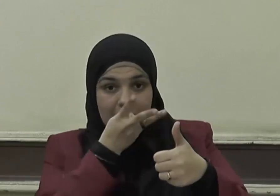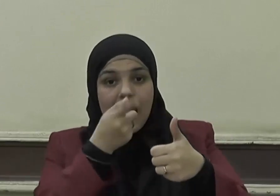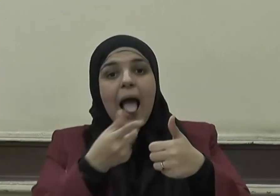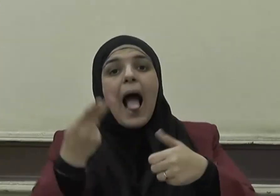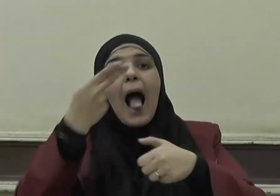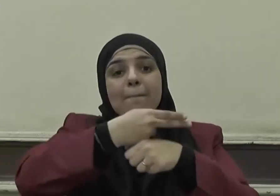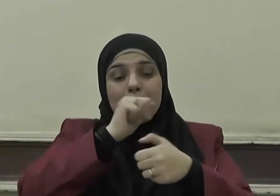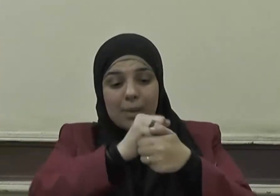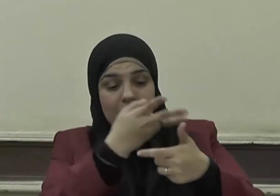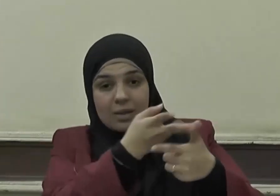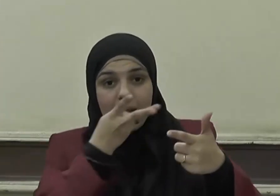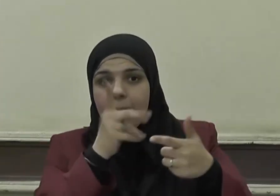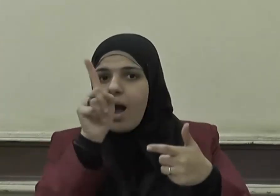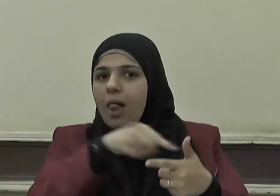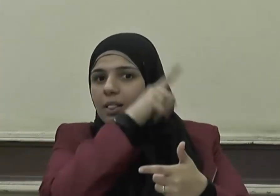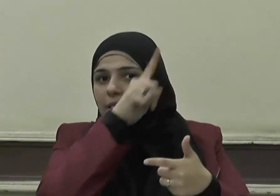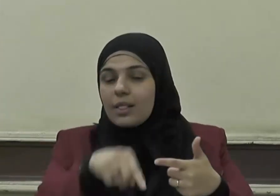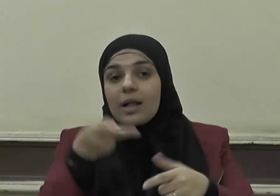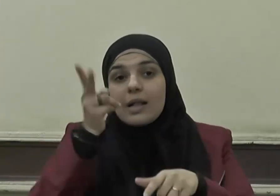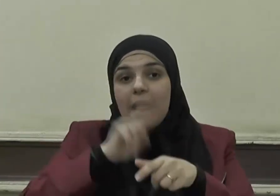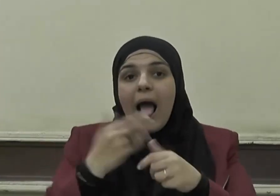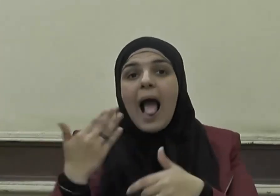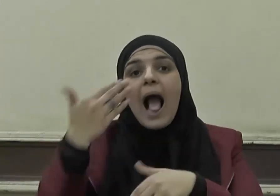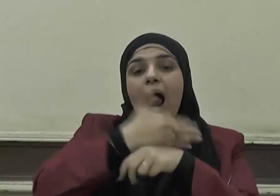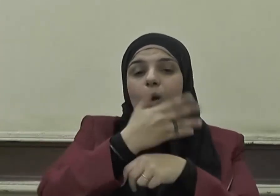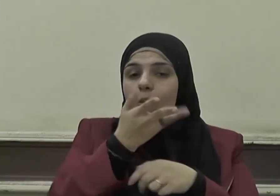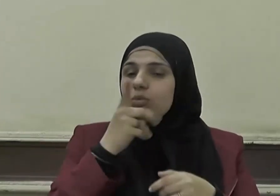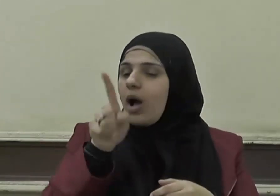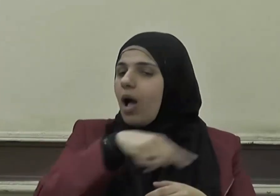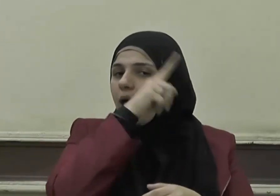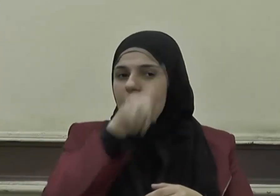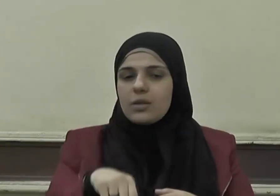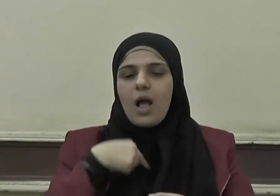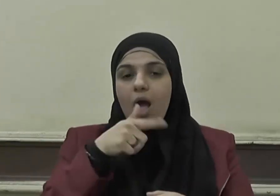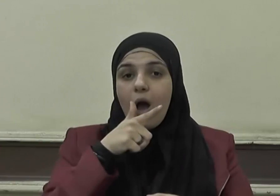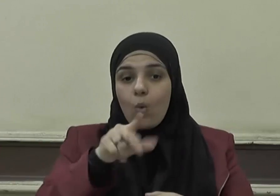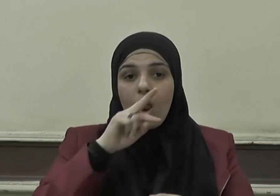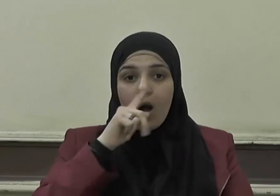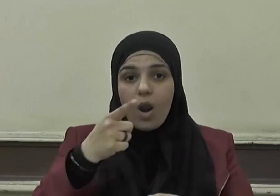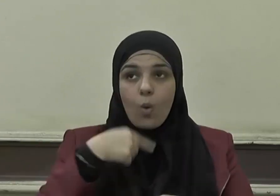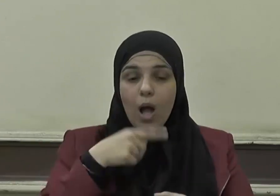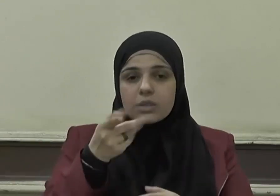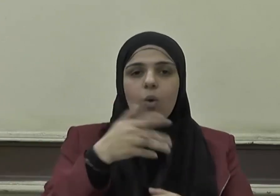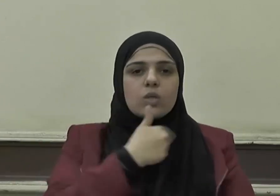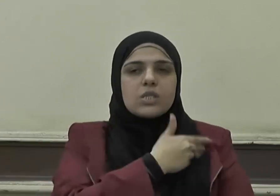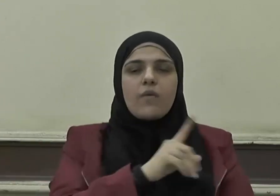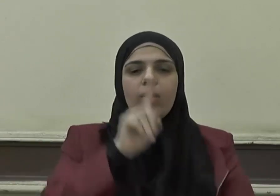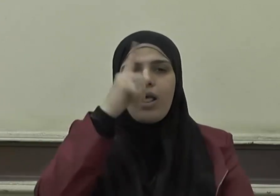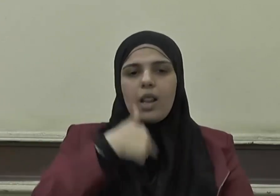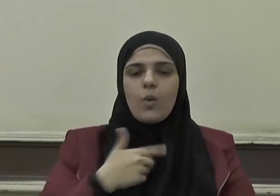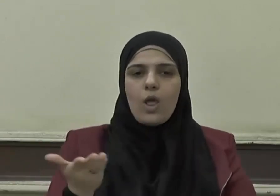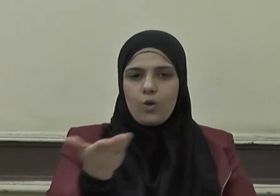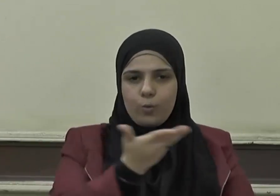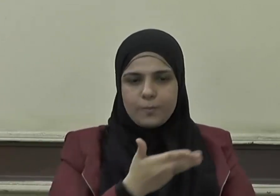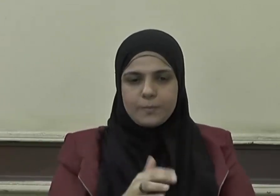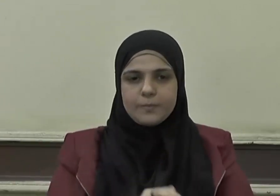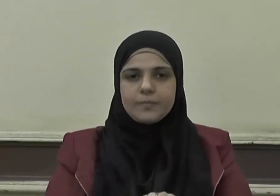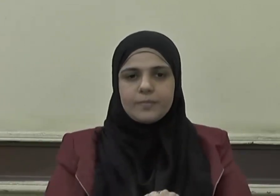ولا على خالتها أقول قولي هذا وأستغفر الله لي ولكم